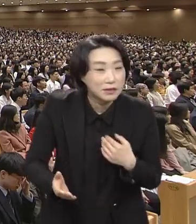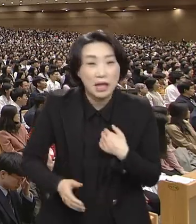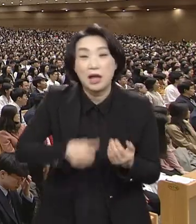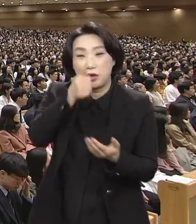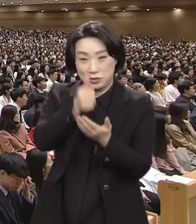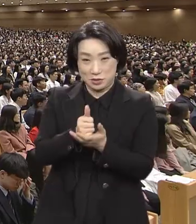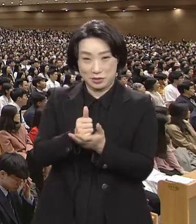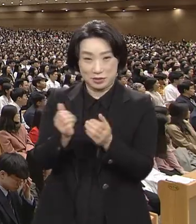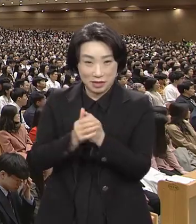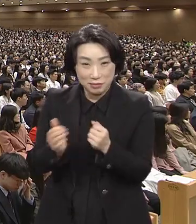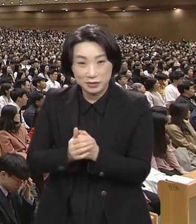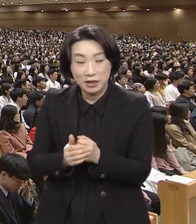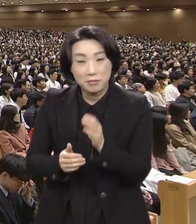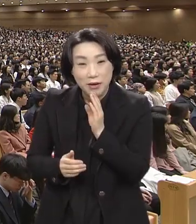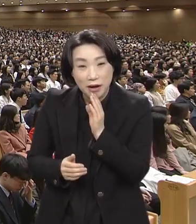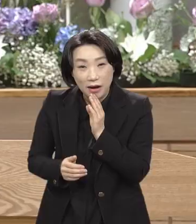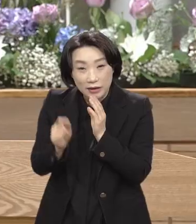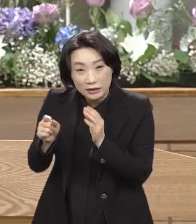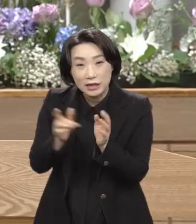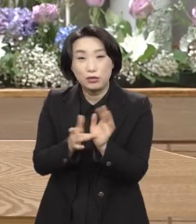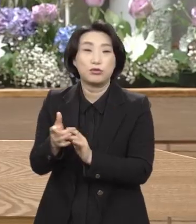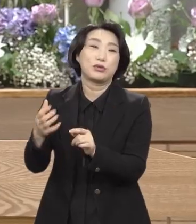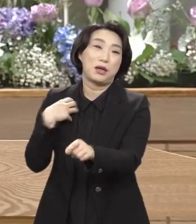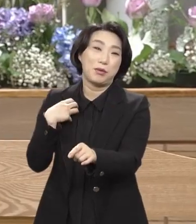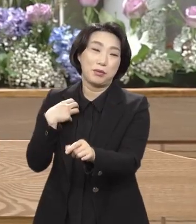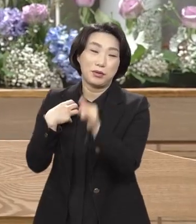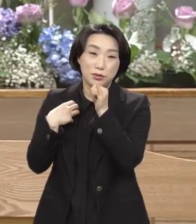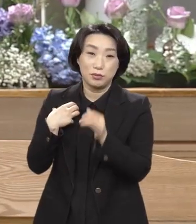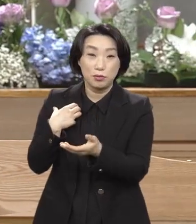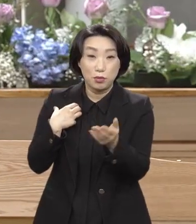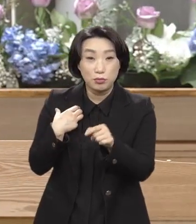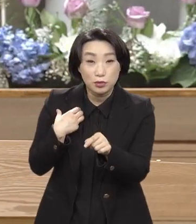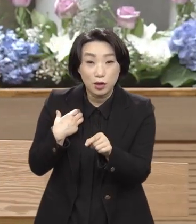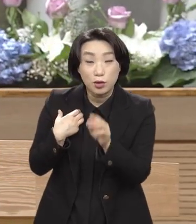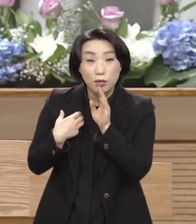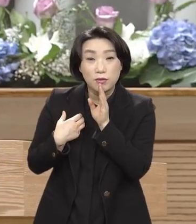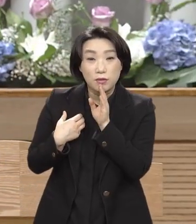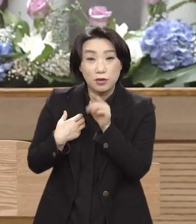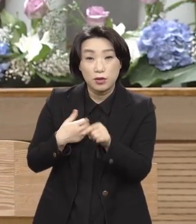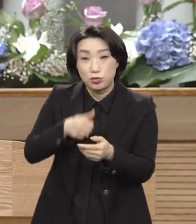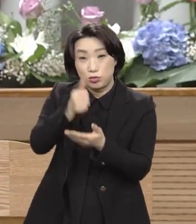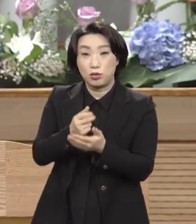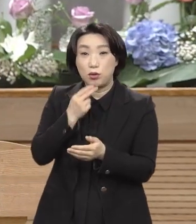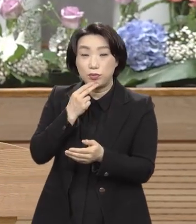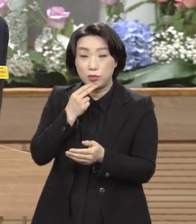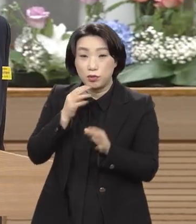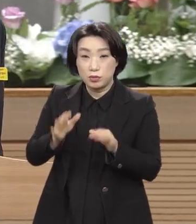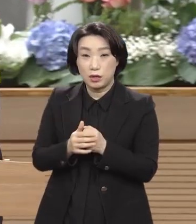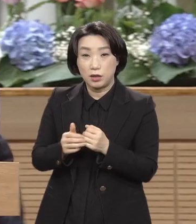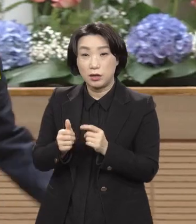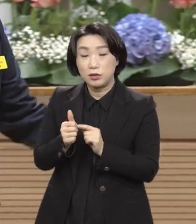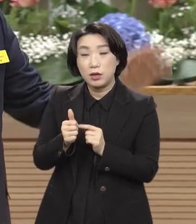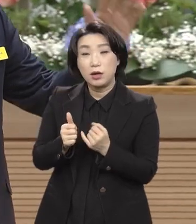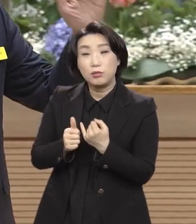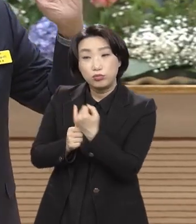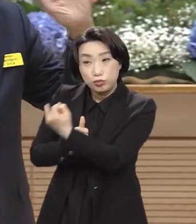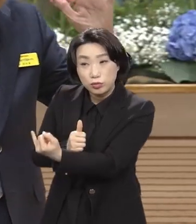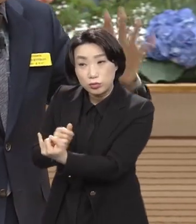이런 길을 걸어. 자. 죄가 없대요. 빌라도 부인까지도 그 사람을